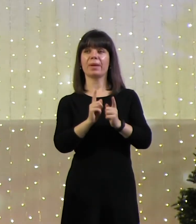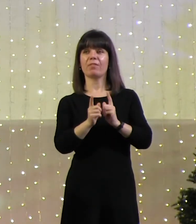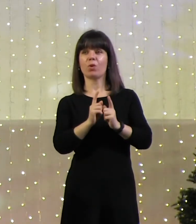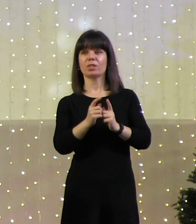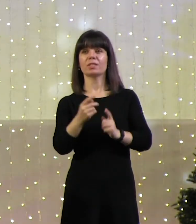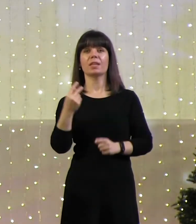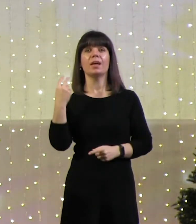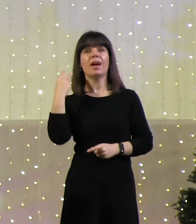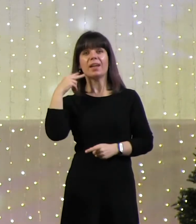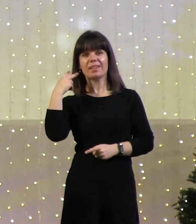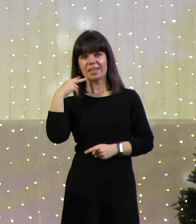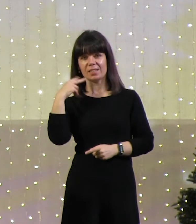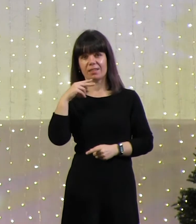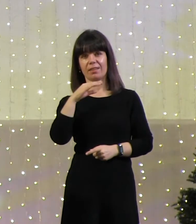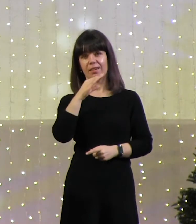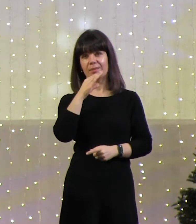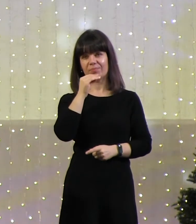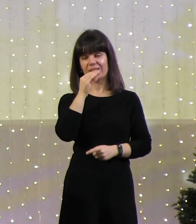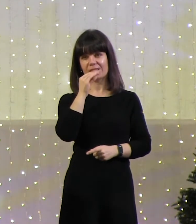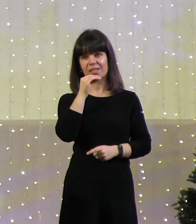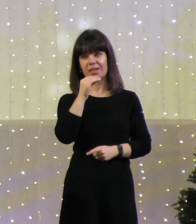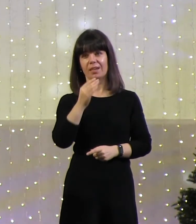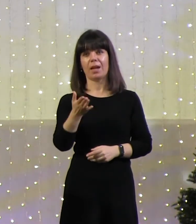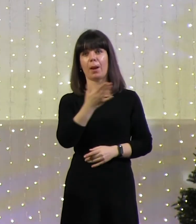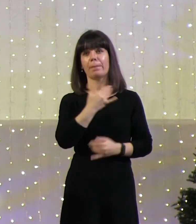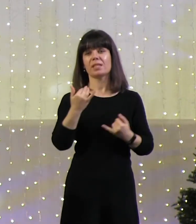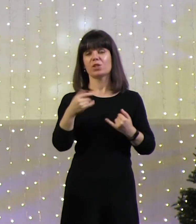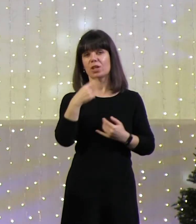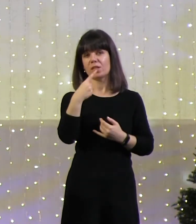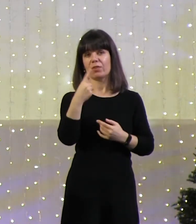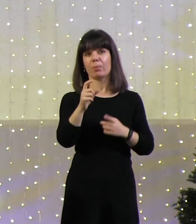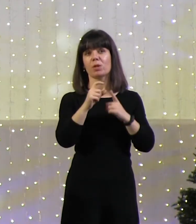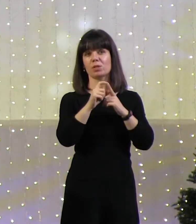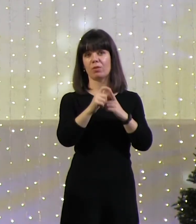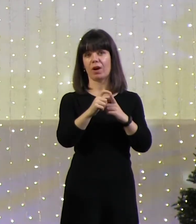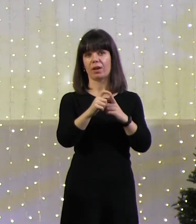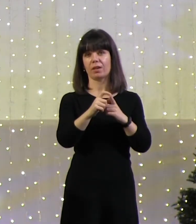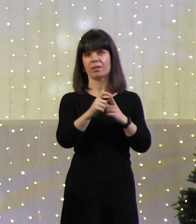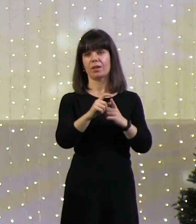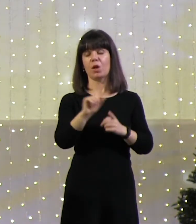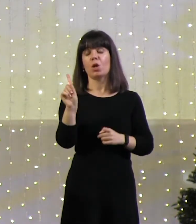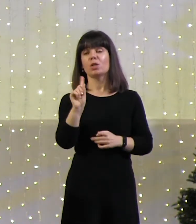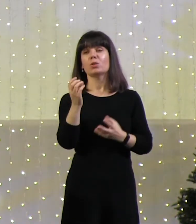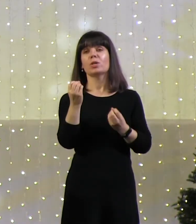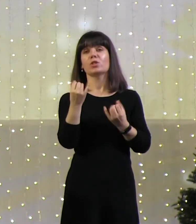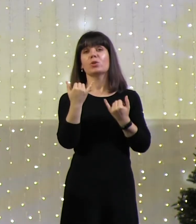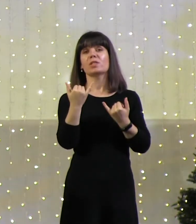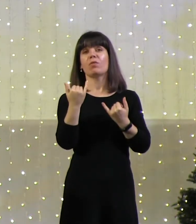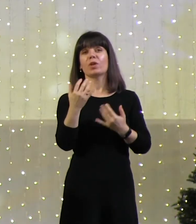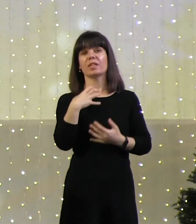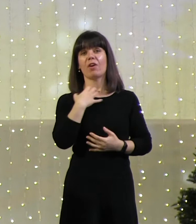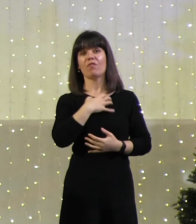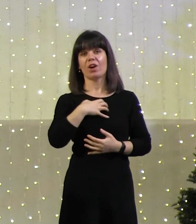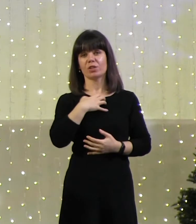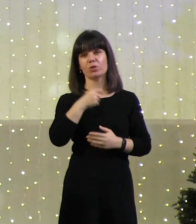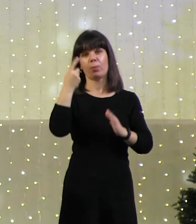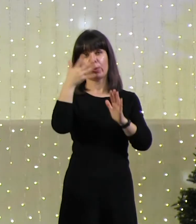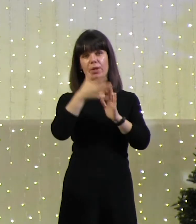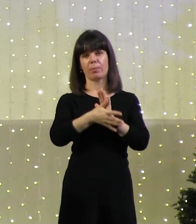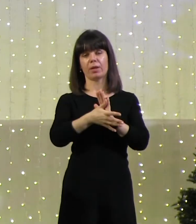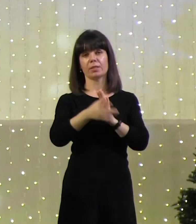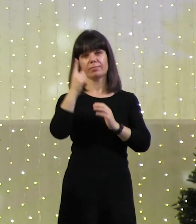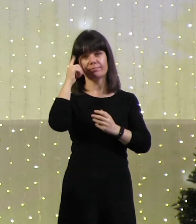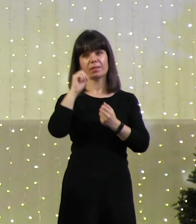знает английский язык. Мы сейчас о словах. Что еще сегодня важно понимать и помнить?